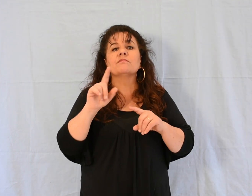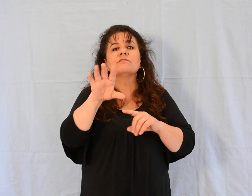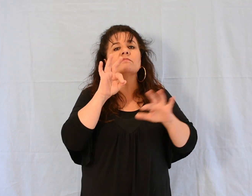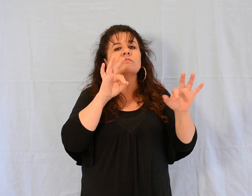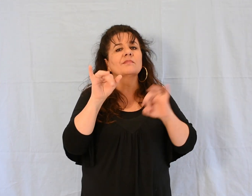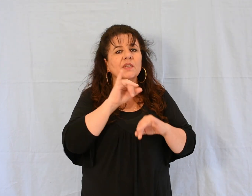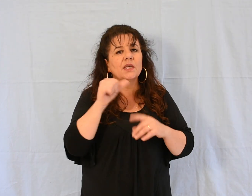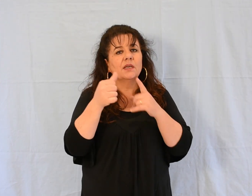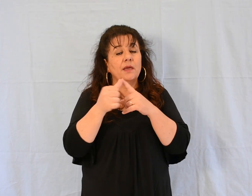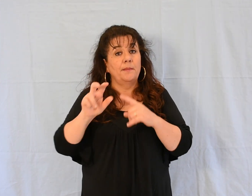frère de Jacques.